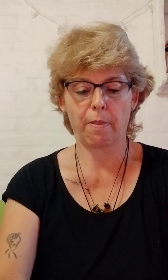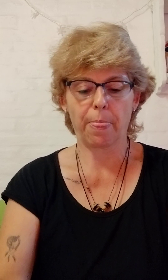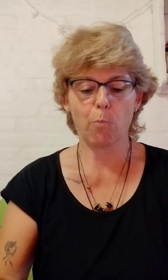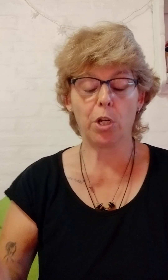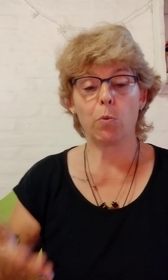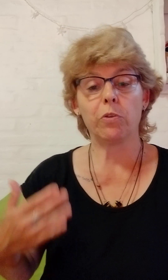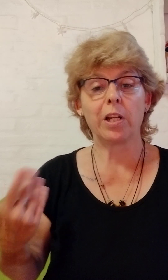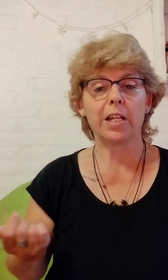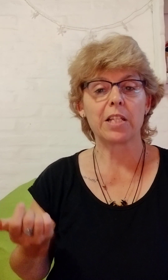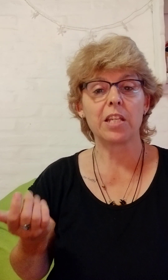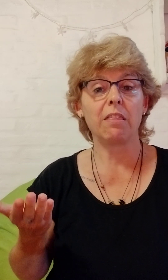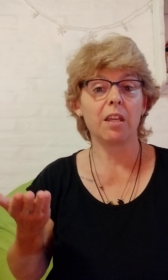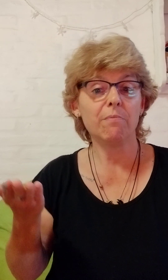Bueno, cuando alguien asciende.